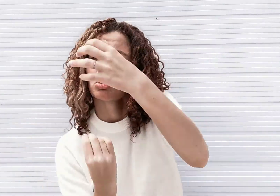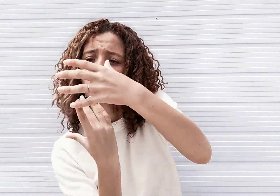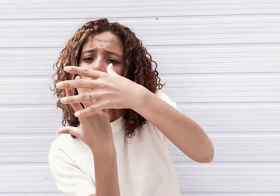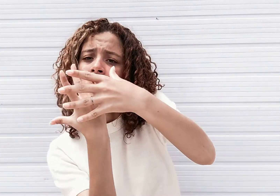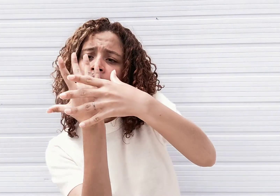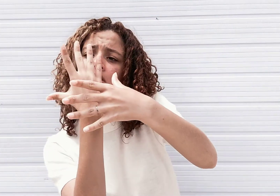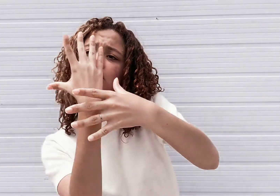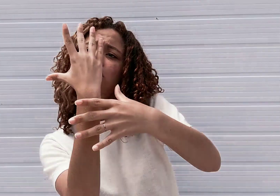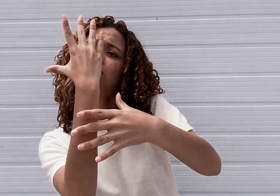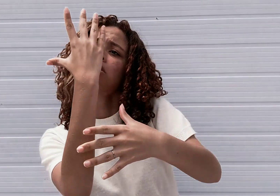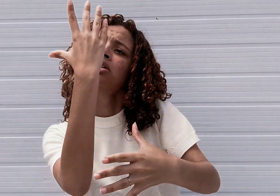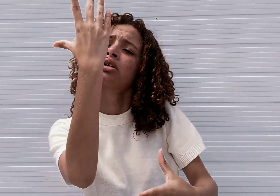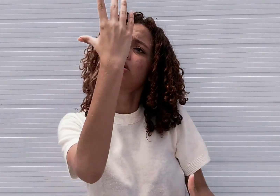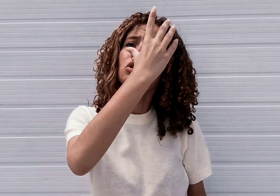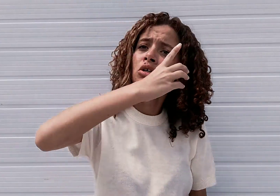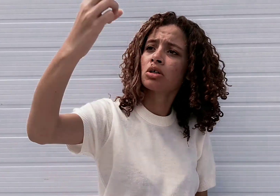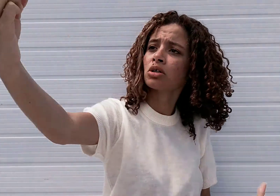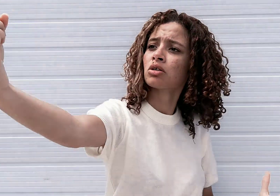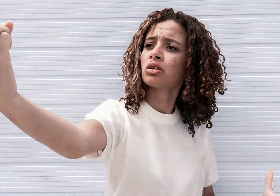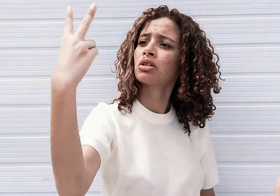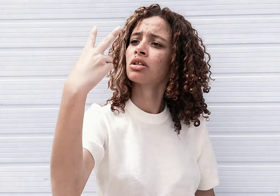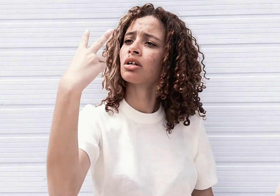você No outro